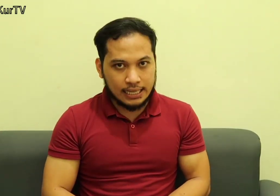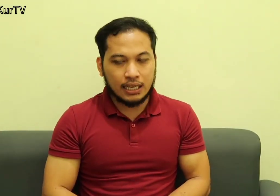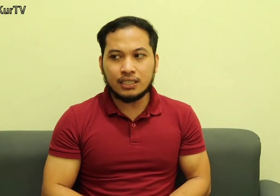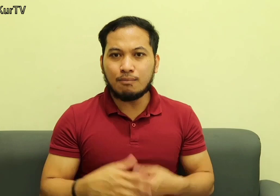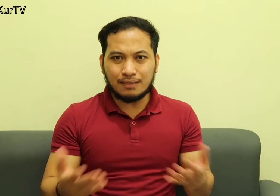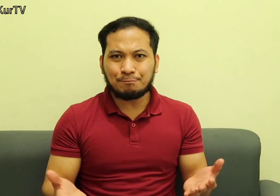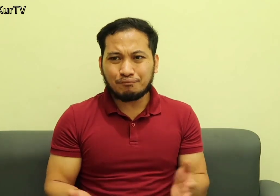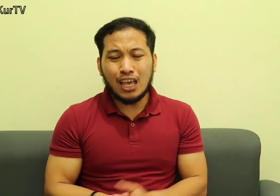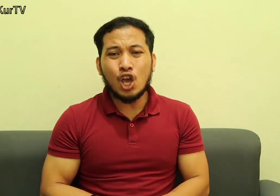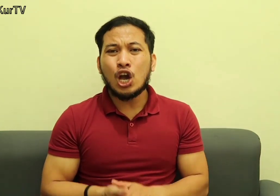Kasi diba